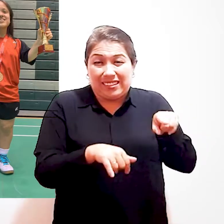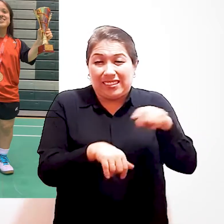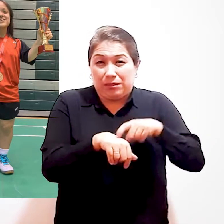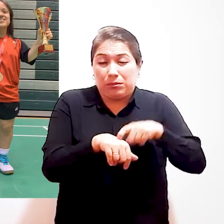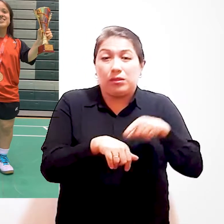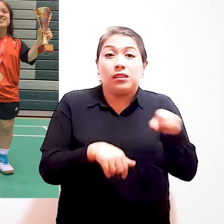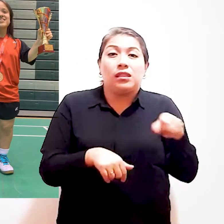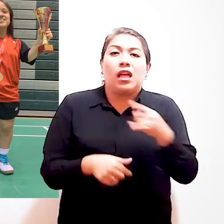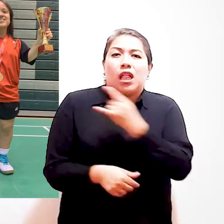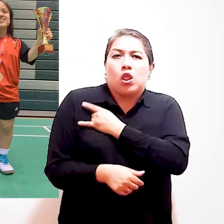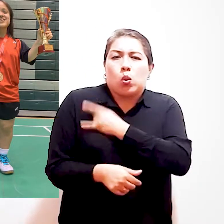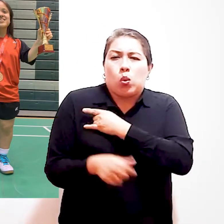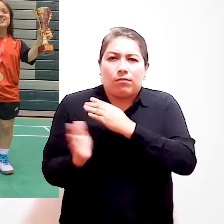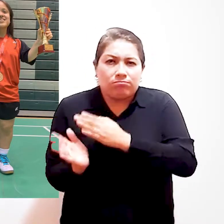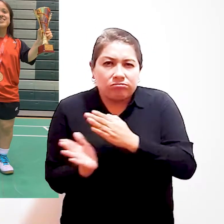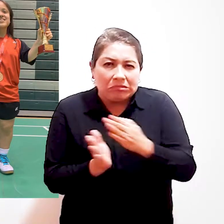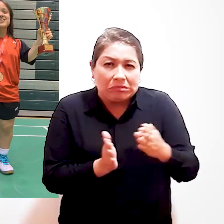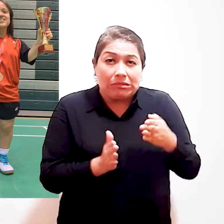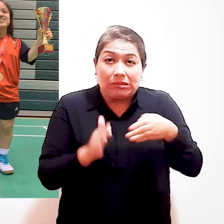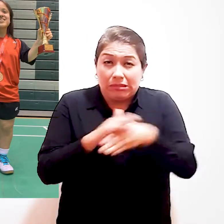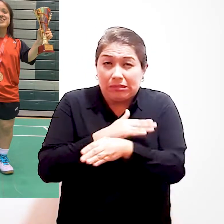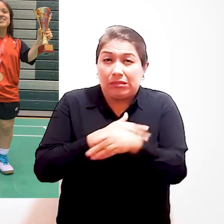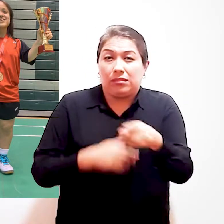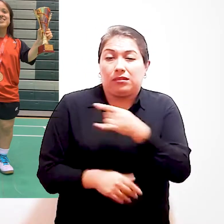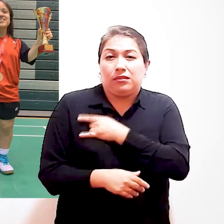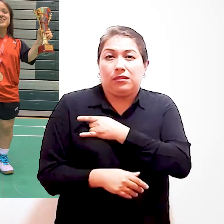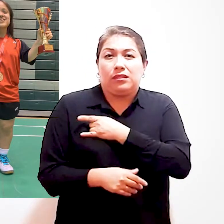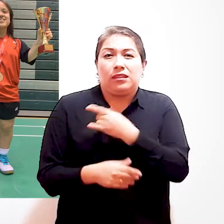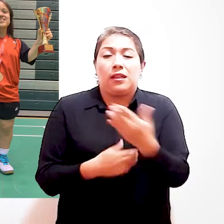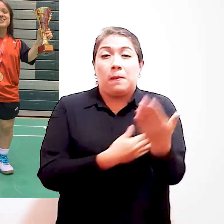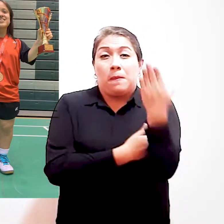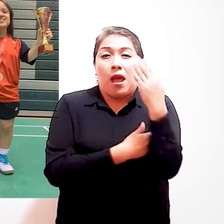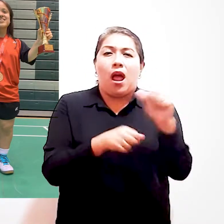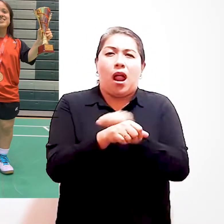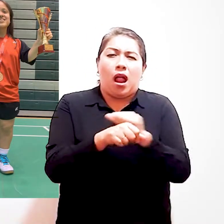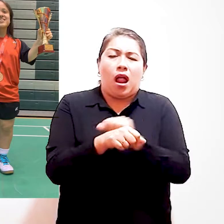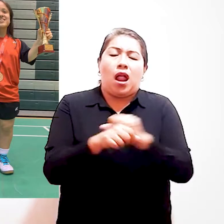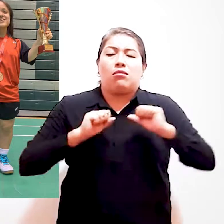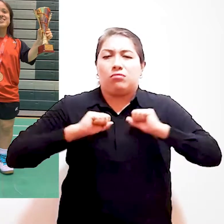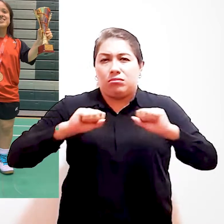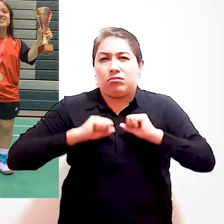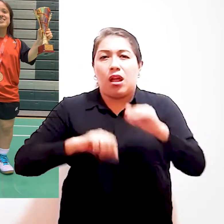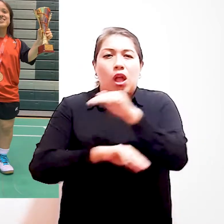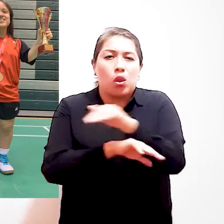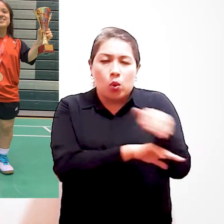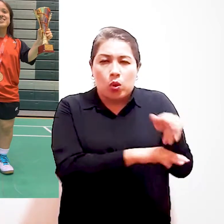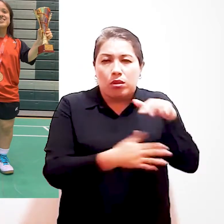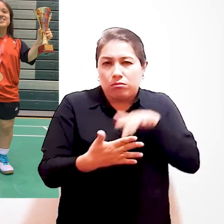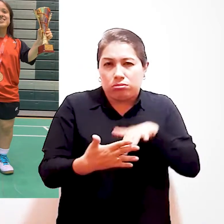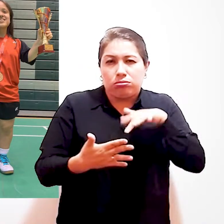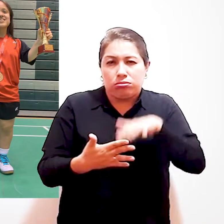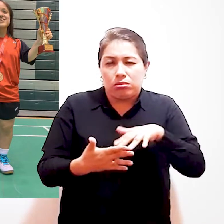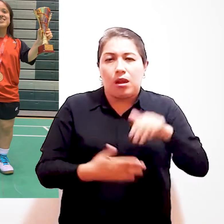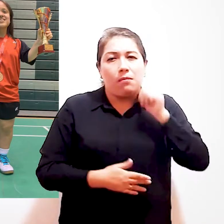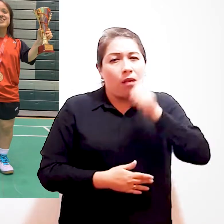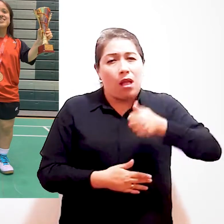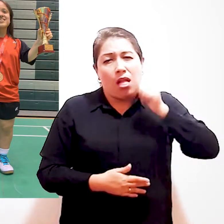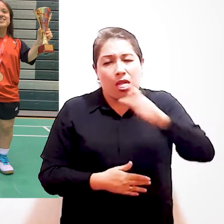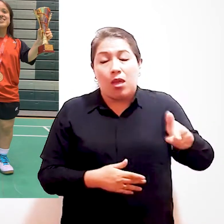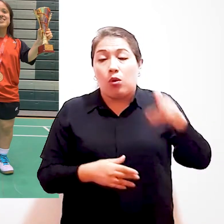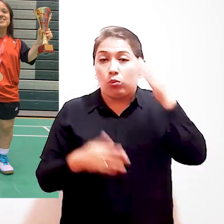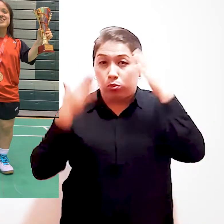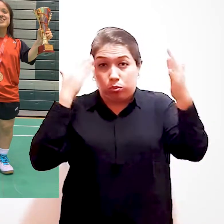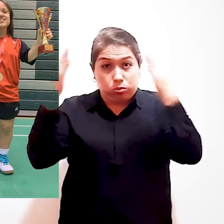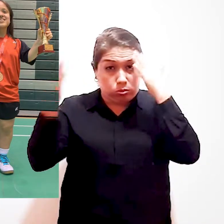universidad Por las mañanas, entrenaba Luego, en la tarde, estudiaba Y finalmente en la noche volvía a entrenar